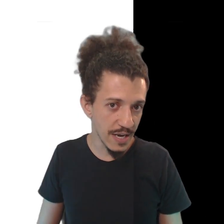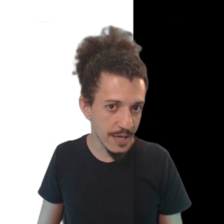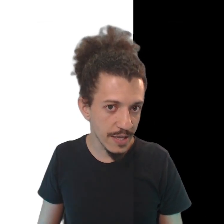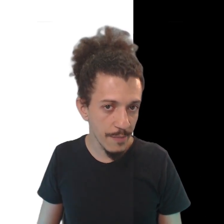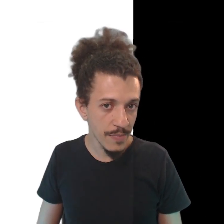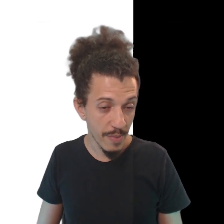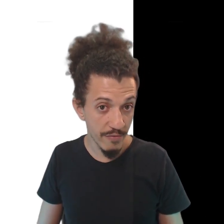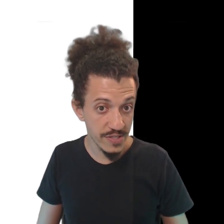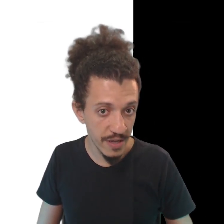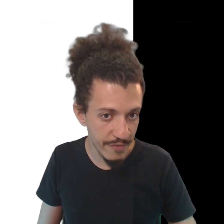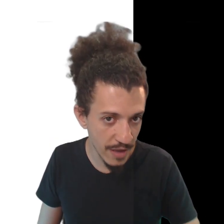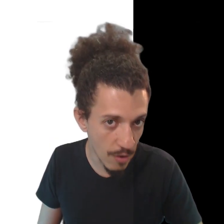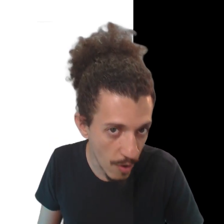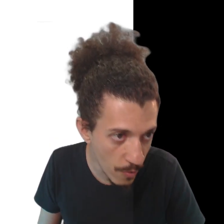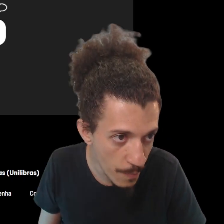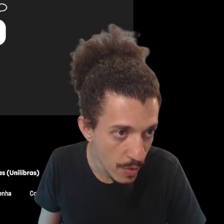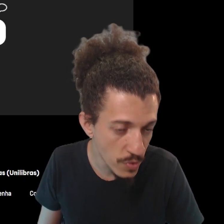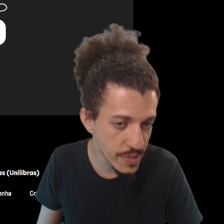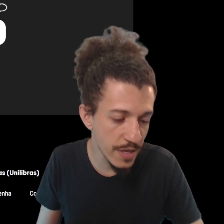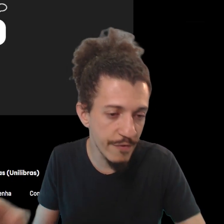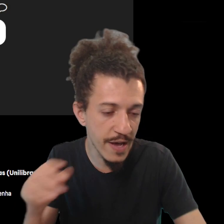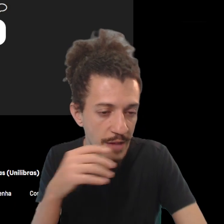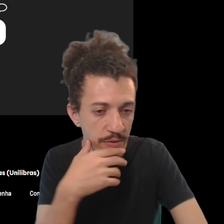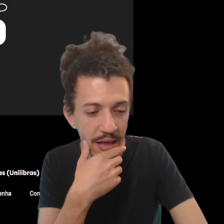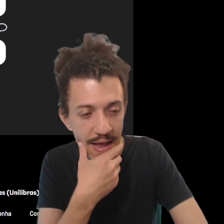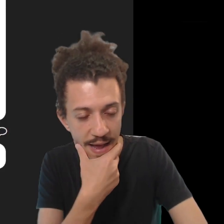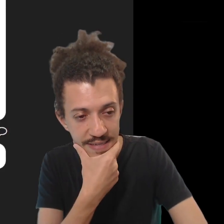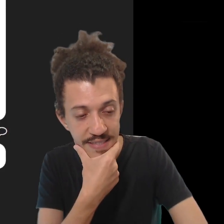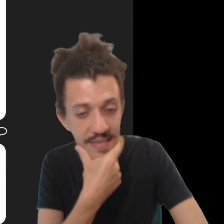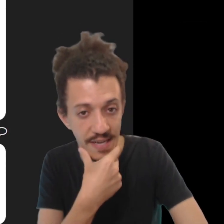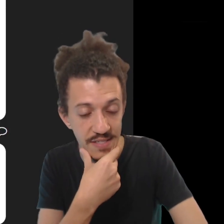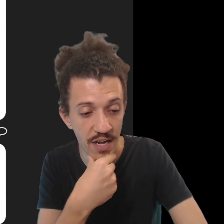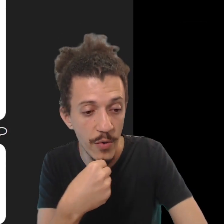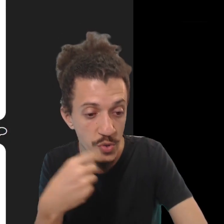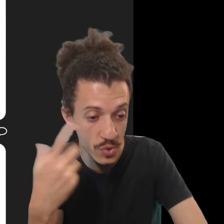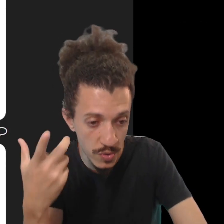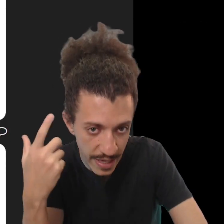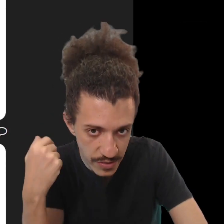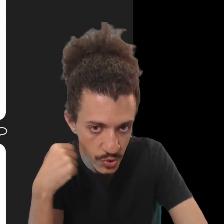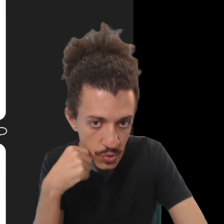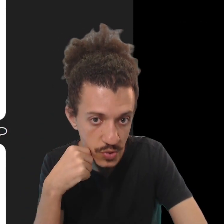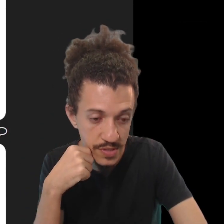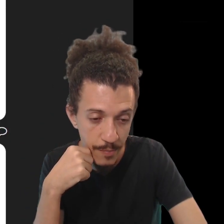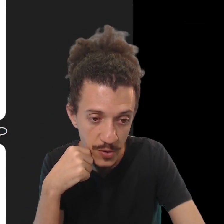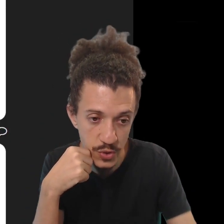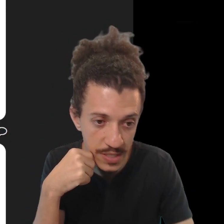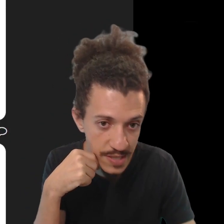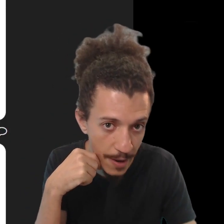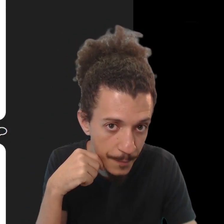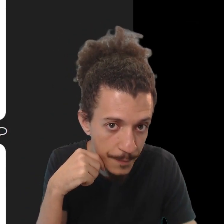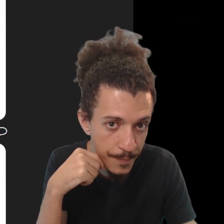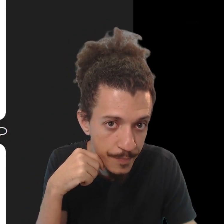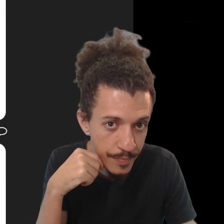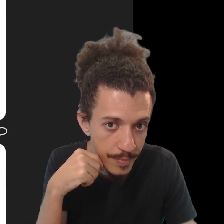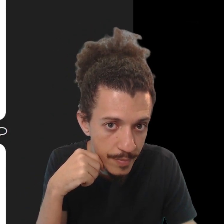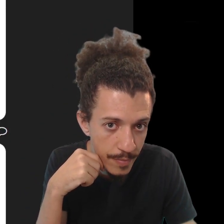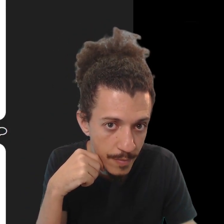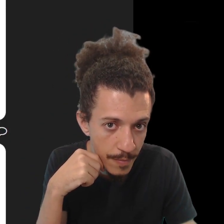você já clica aqui para você ver logo o significado dele, a sinalização e os contextos de uso que você pode utilizar.